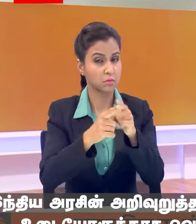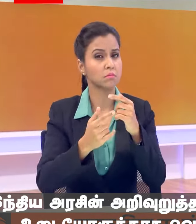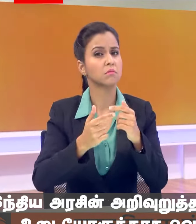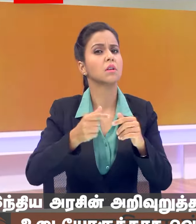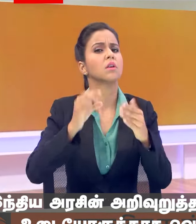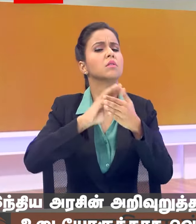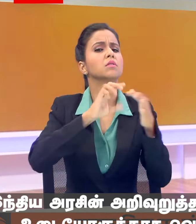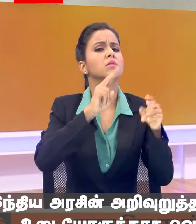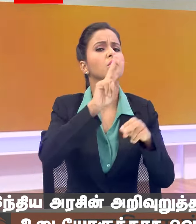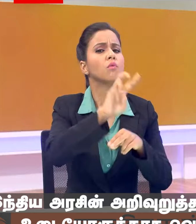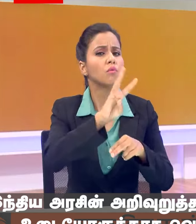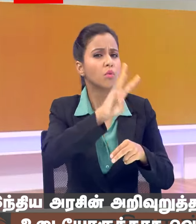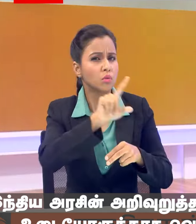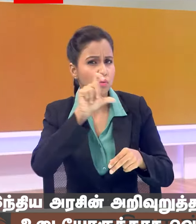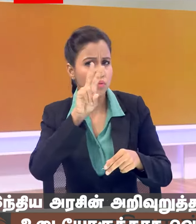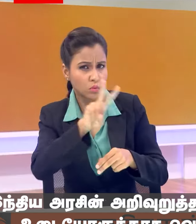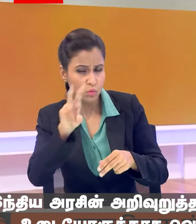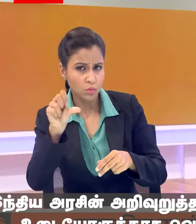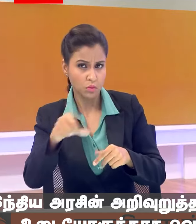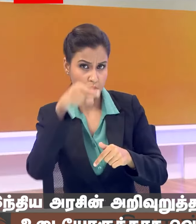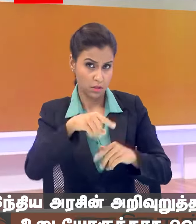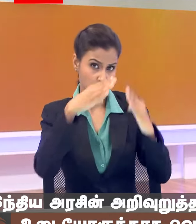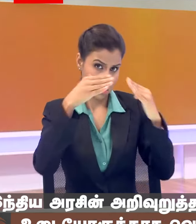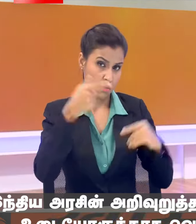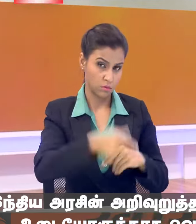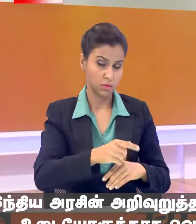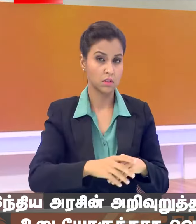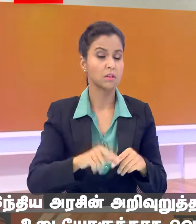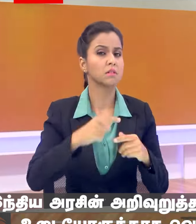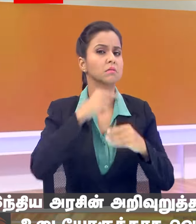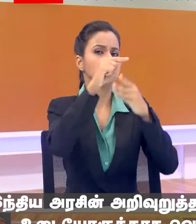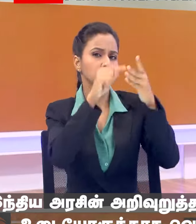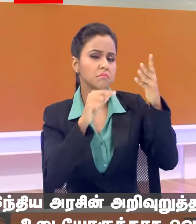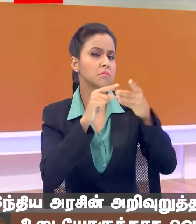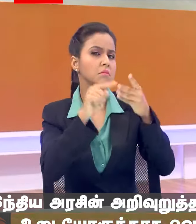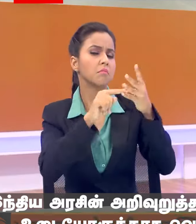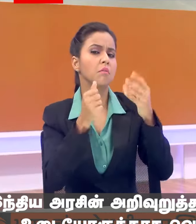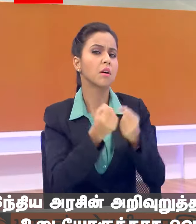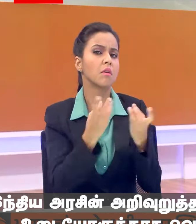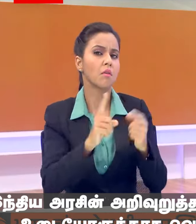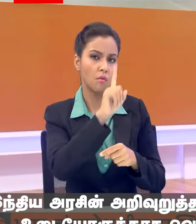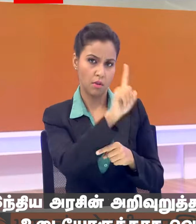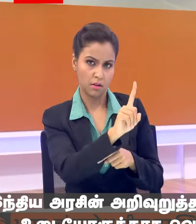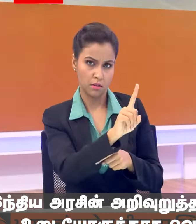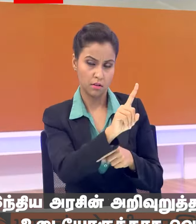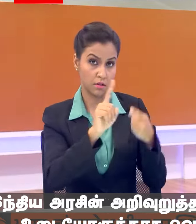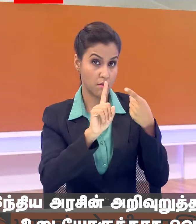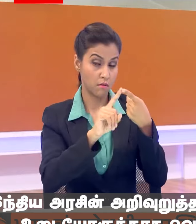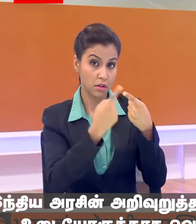फैसला तक